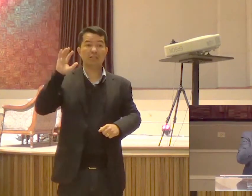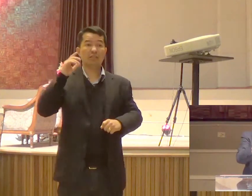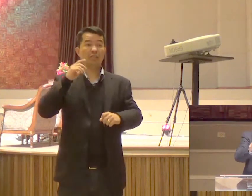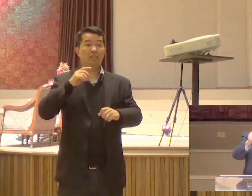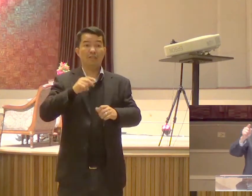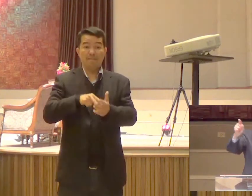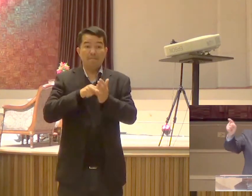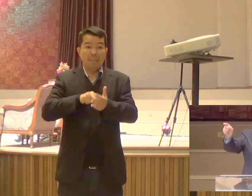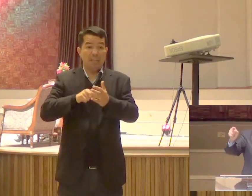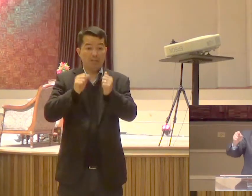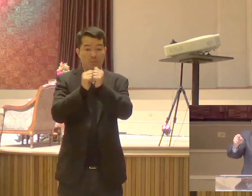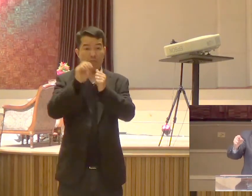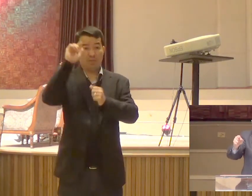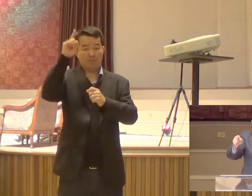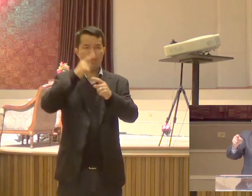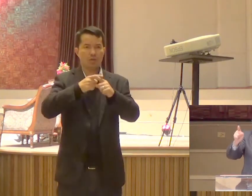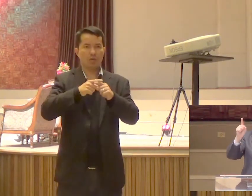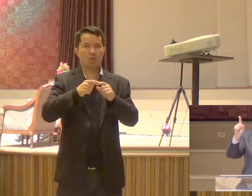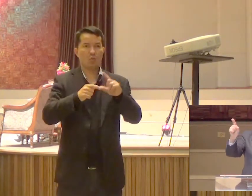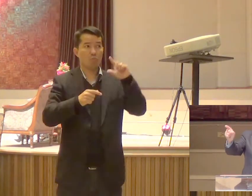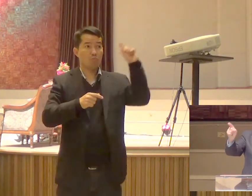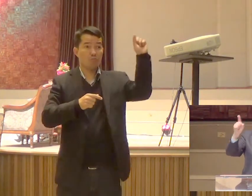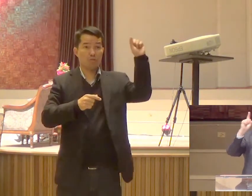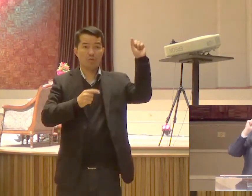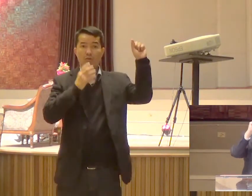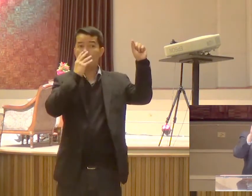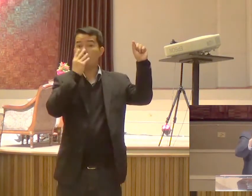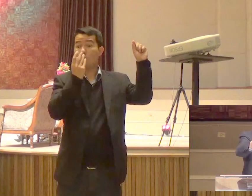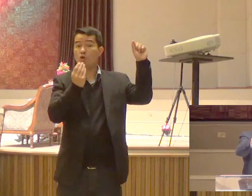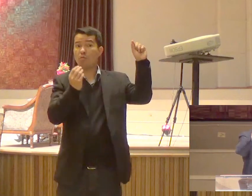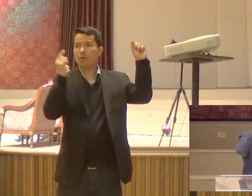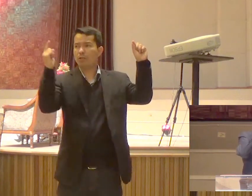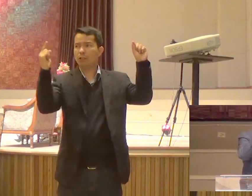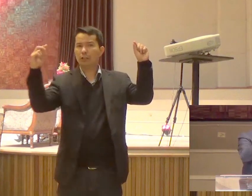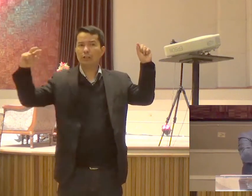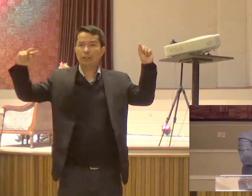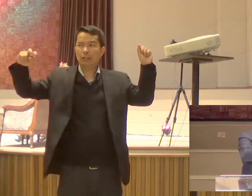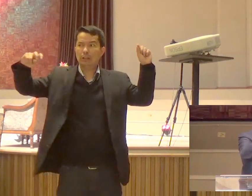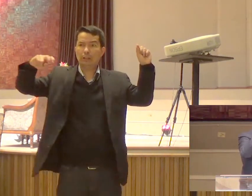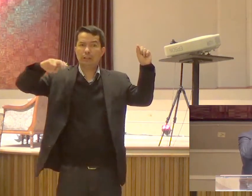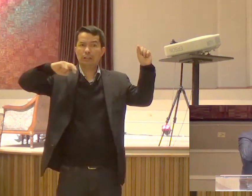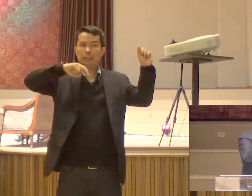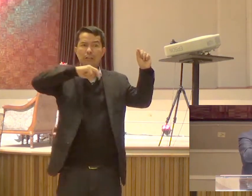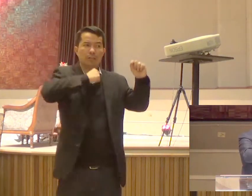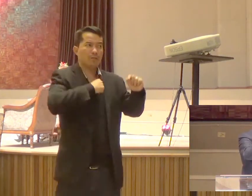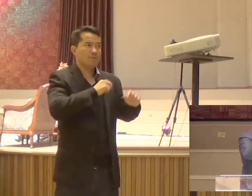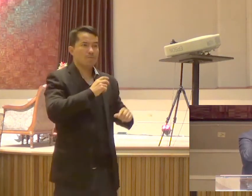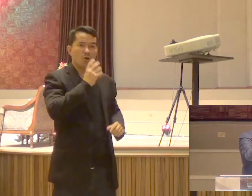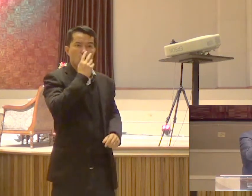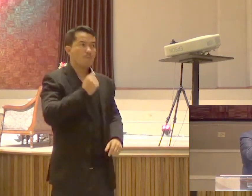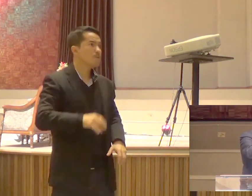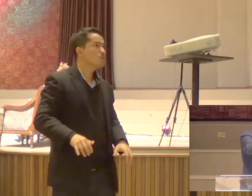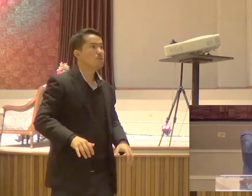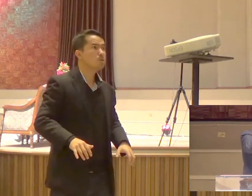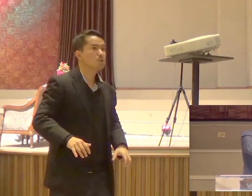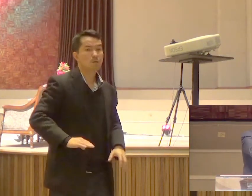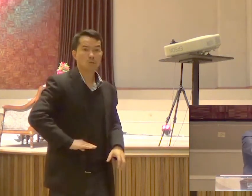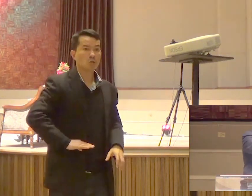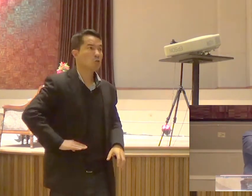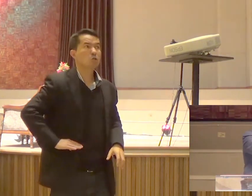sair Os lobos vão chegar Mas se vocês forem Bispos Que pastoreiam A igreja do Senhor Vocês vão proteger